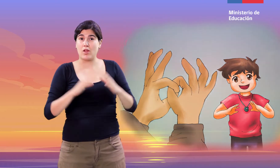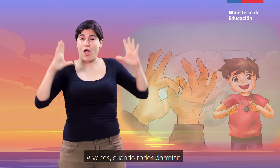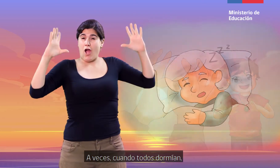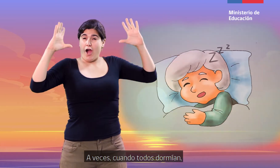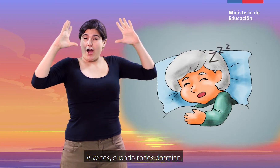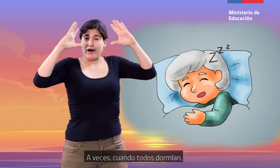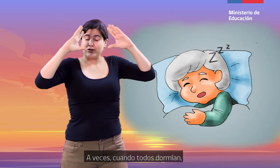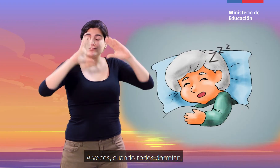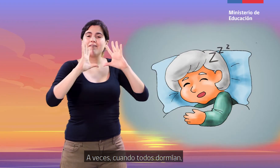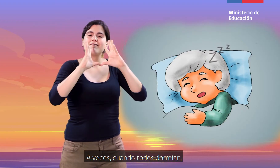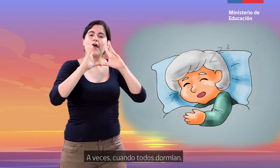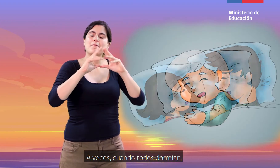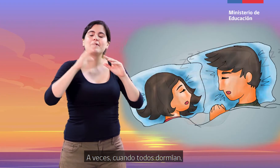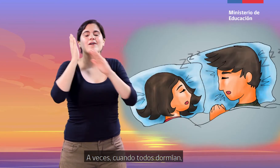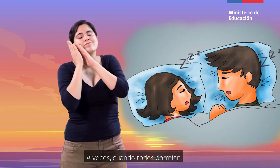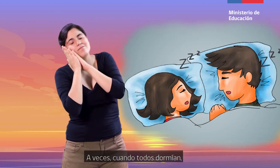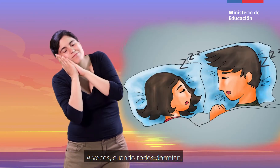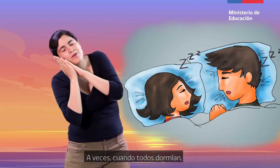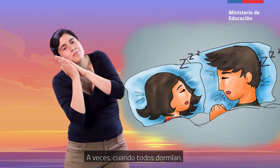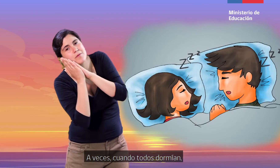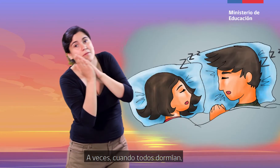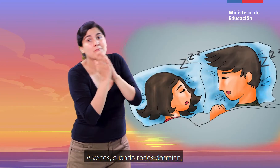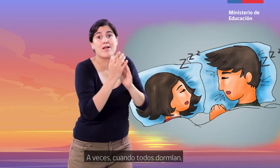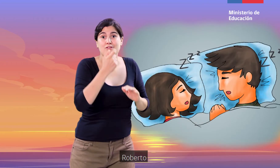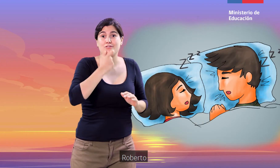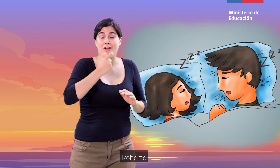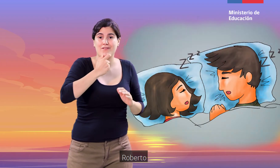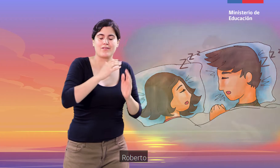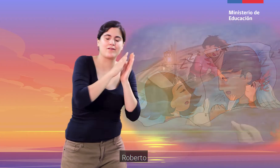A veces, cuando todos dormían, Roberto